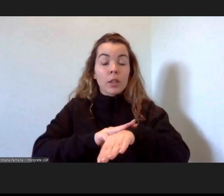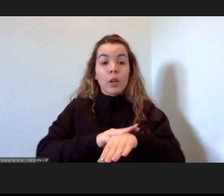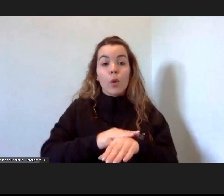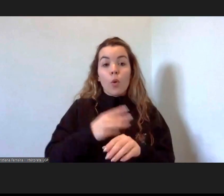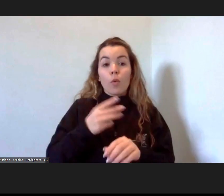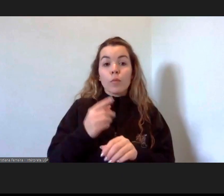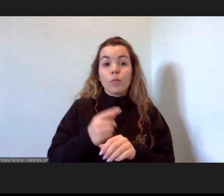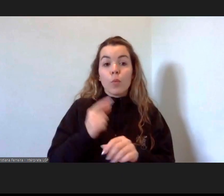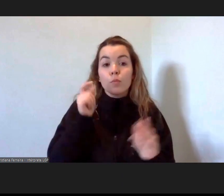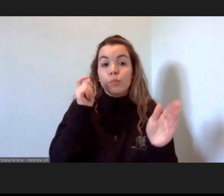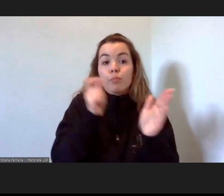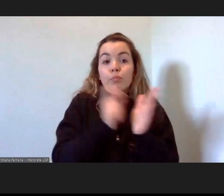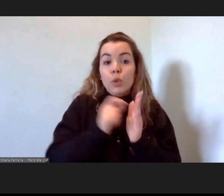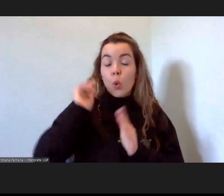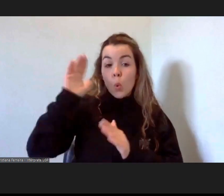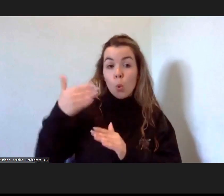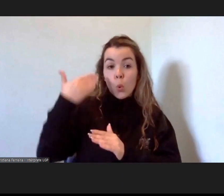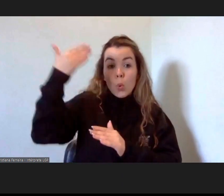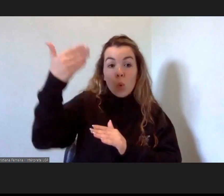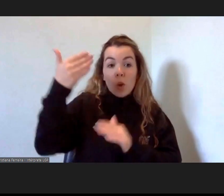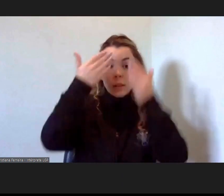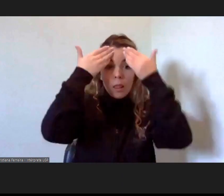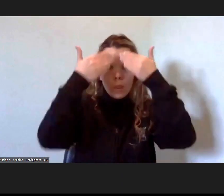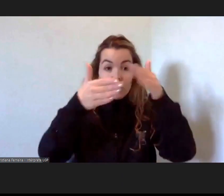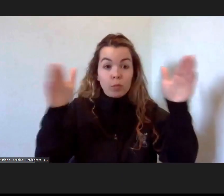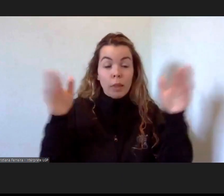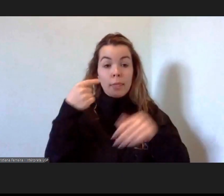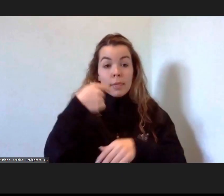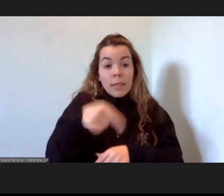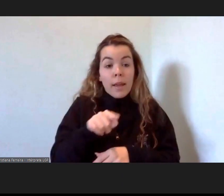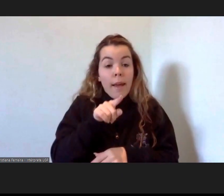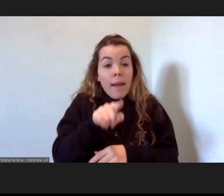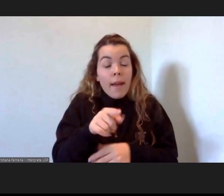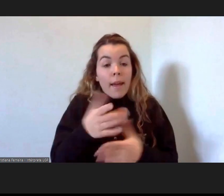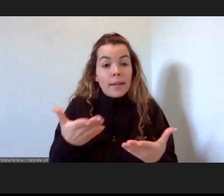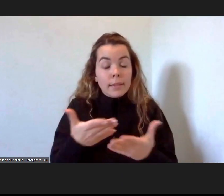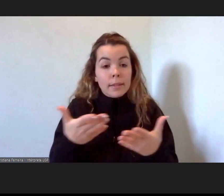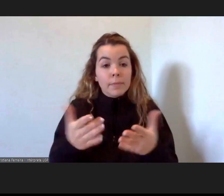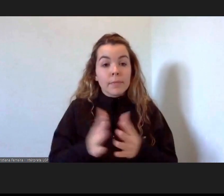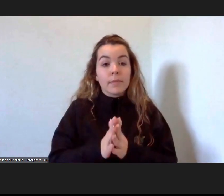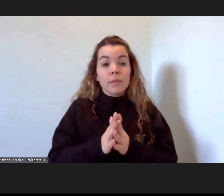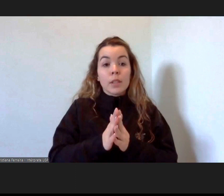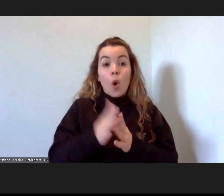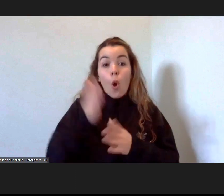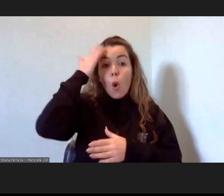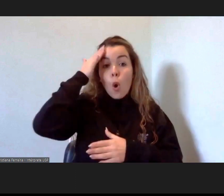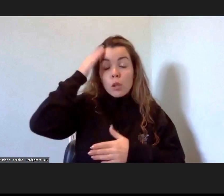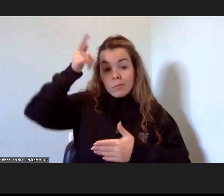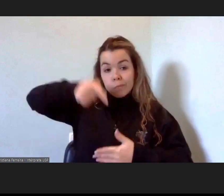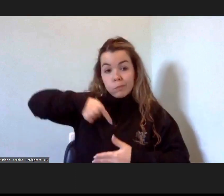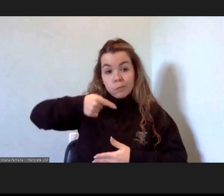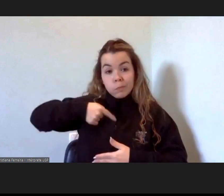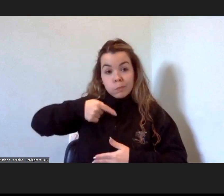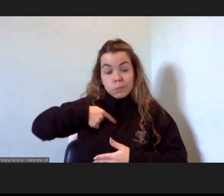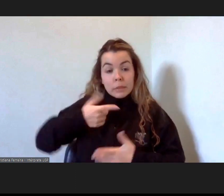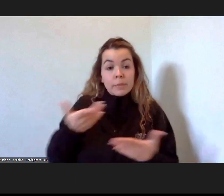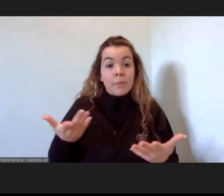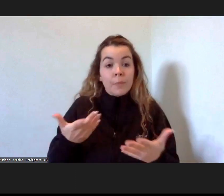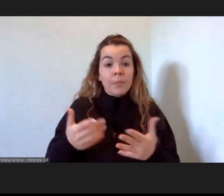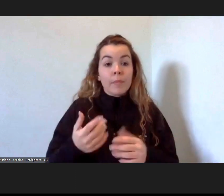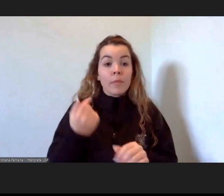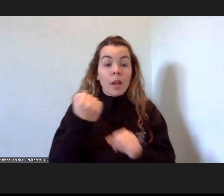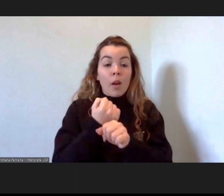de Direito Democrático, tenha essa autoconsciência de que é um agente promotor